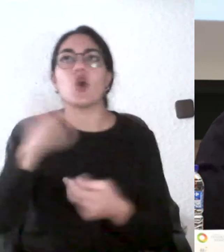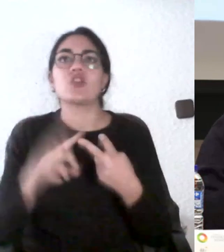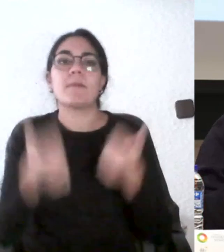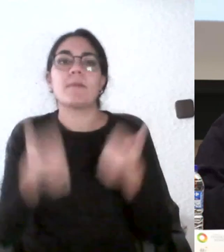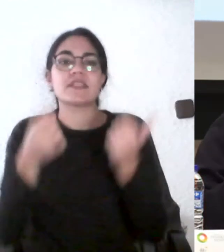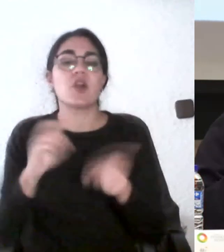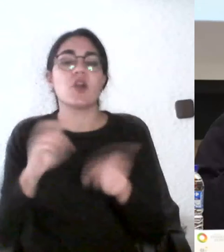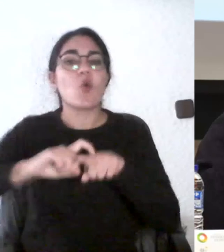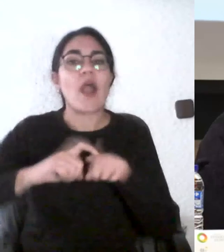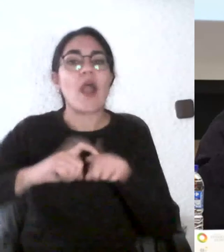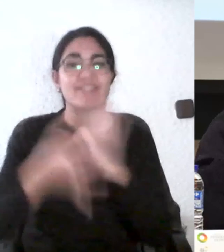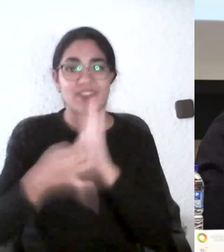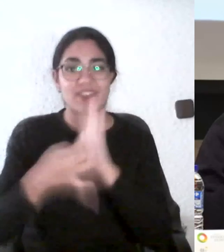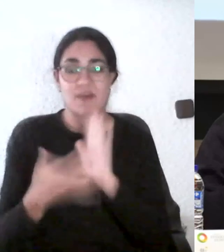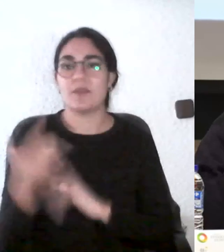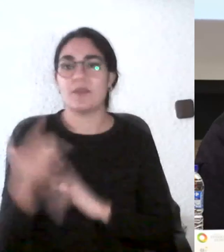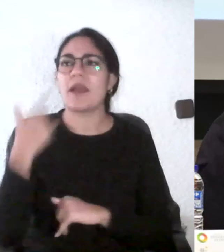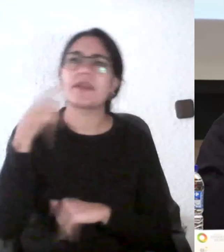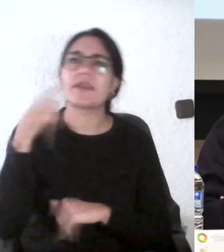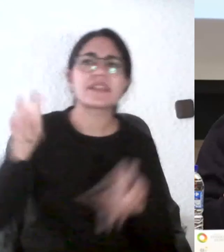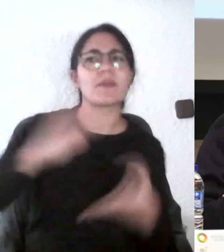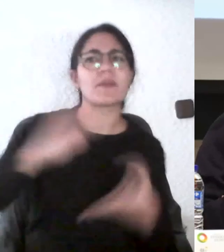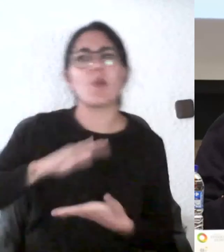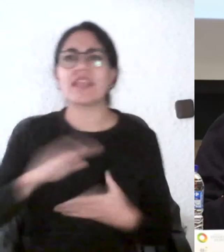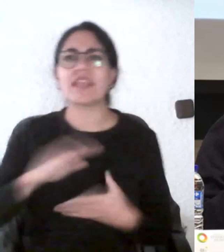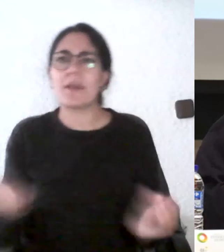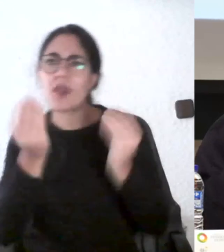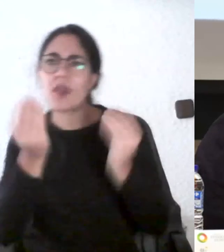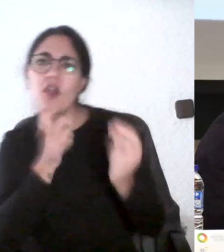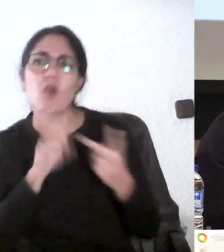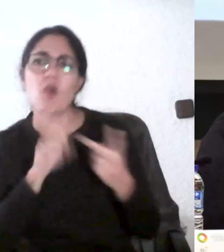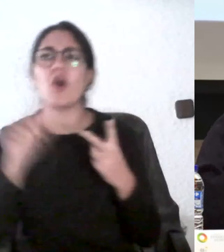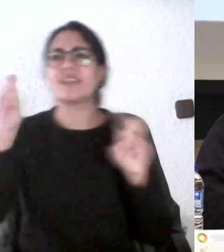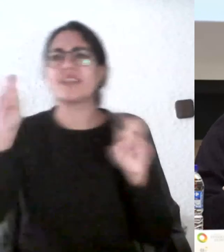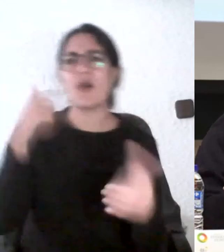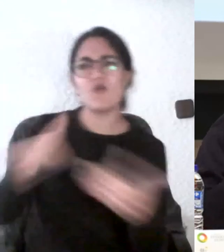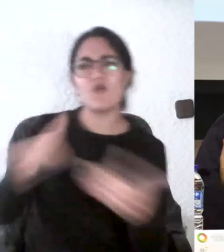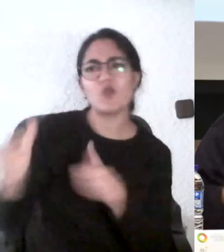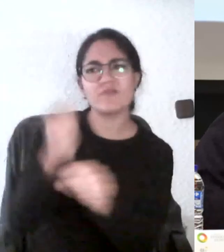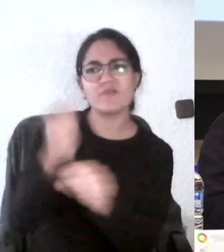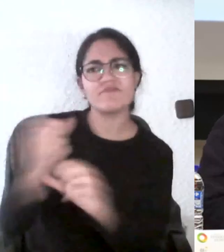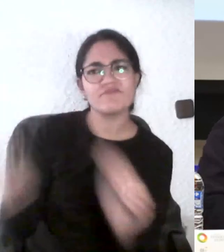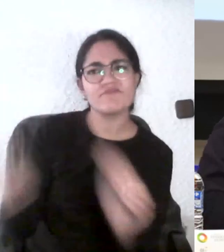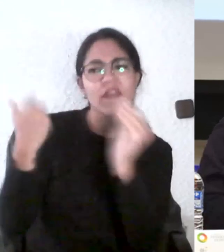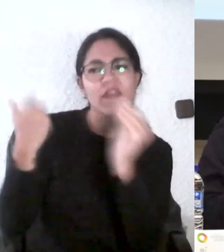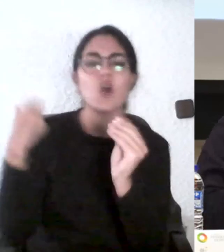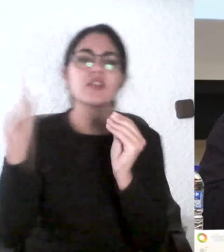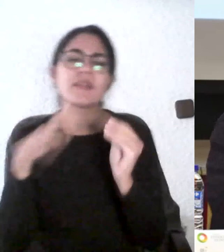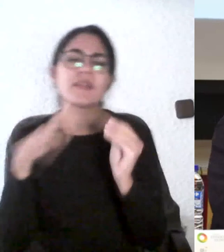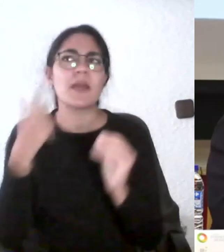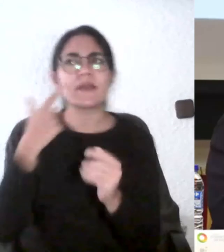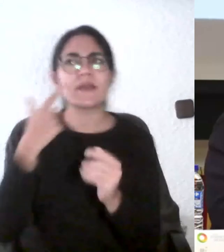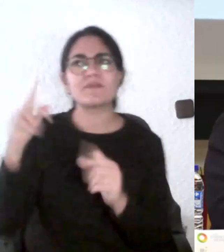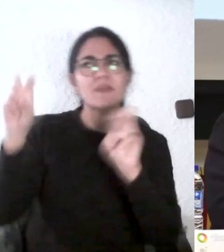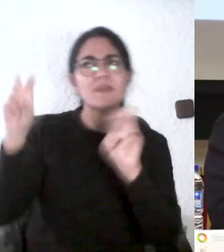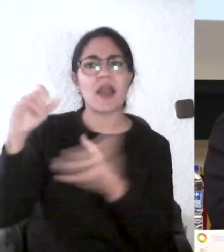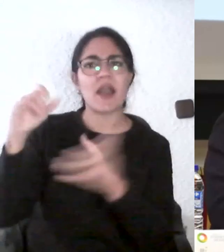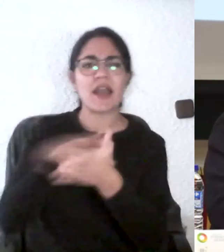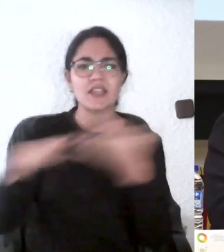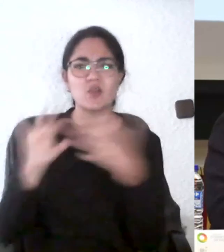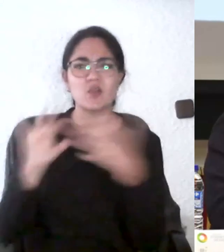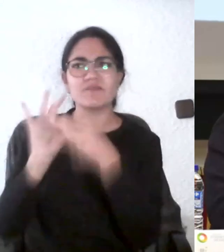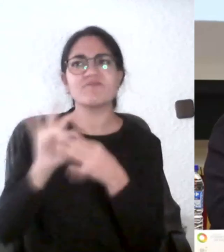ayudado a mejorar en competencias, si creen que eso les va a ser útil en el futuro, en qué medida están realizados con la asignatura, etcétera, etcétera. Pero, ¿cuál?